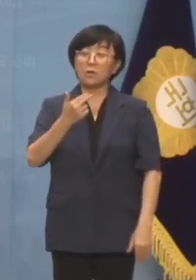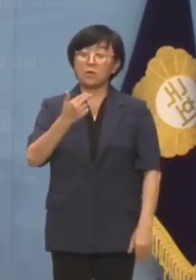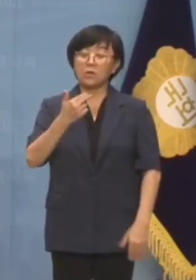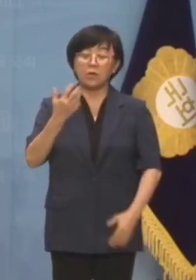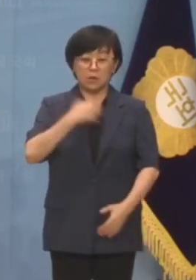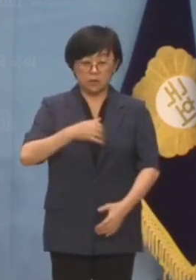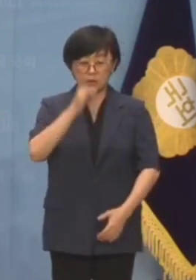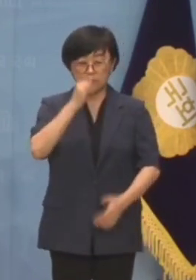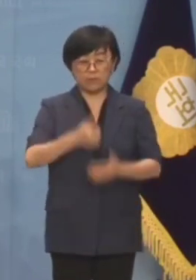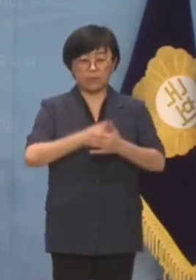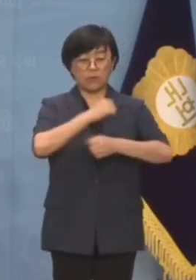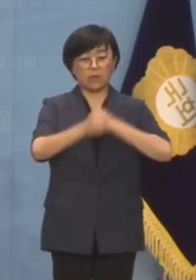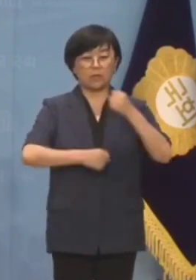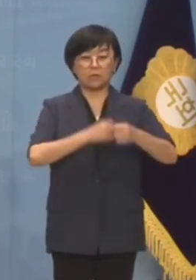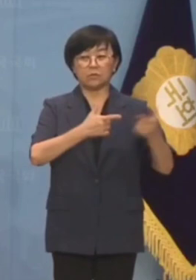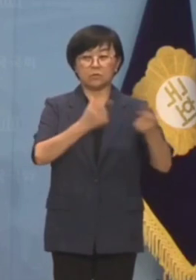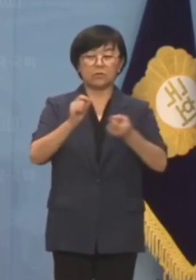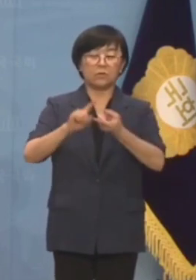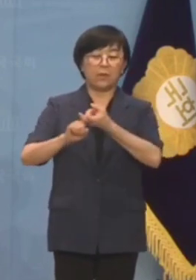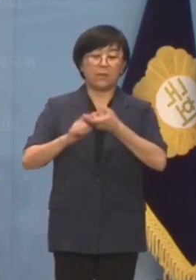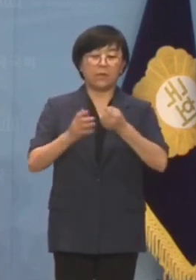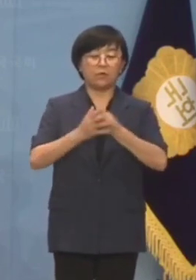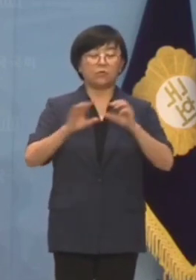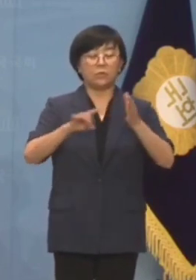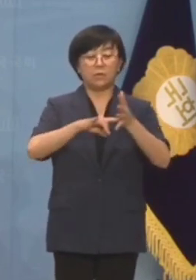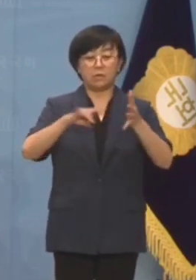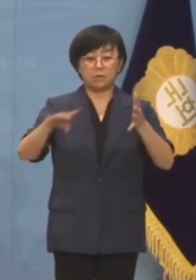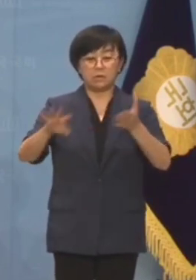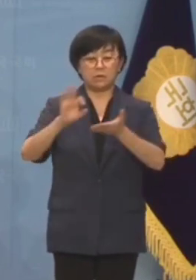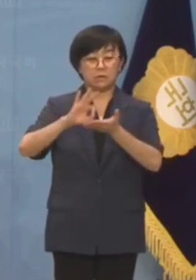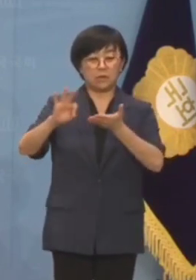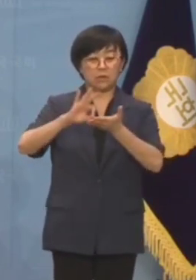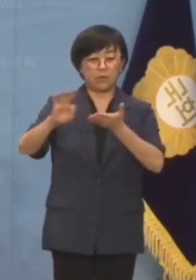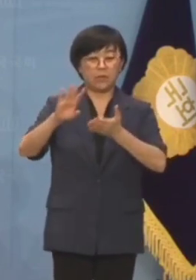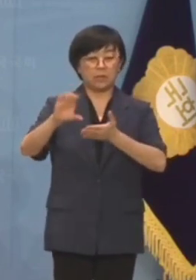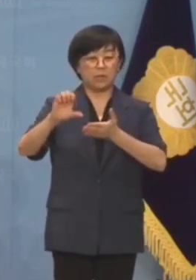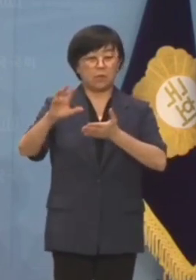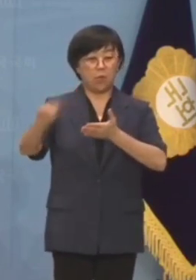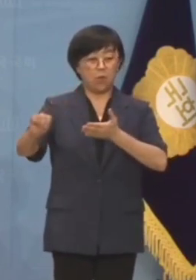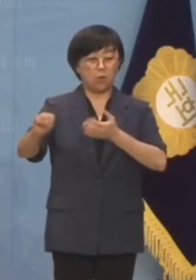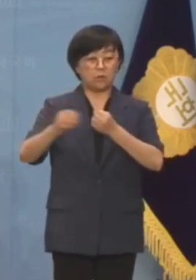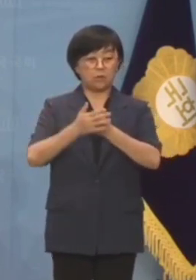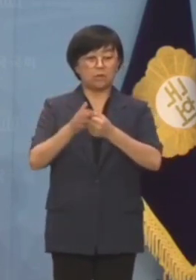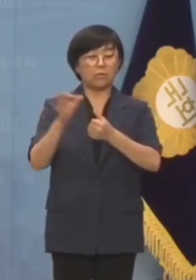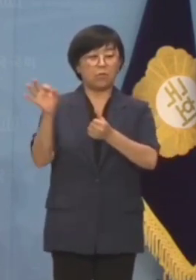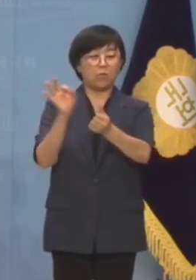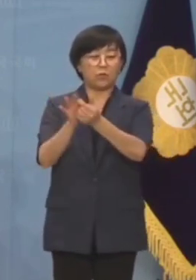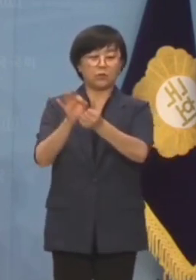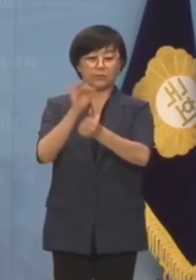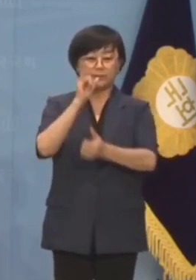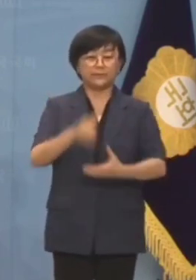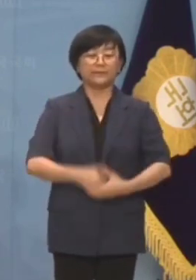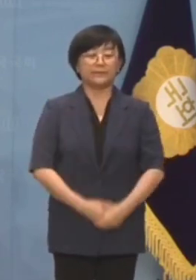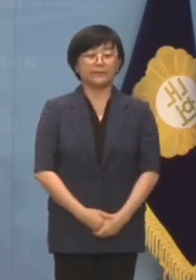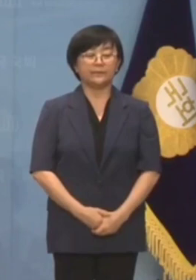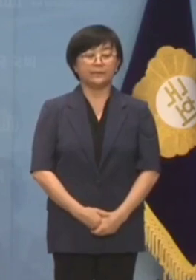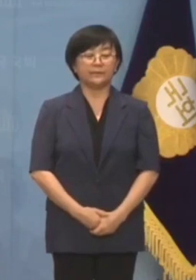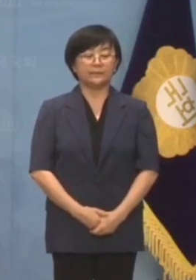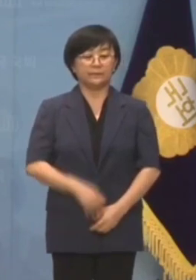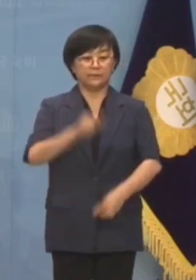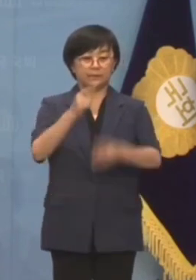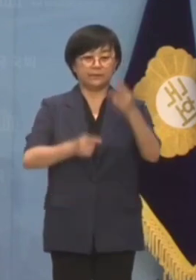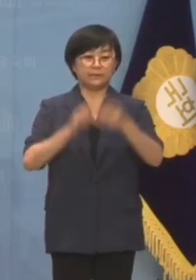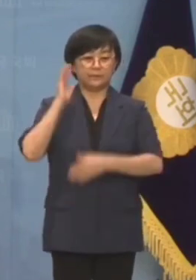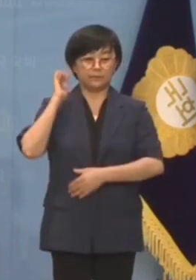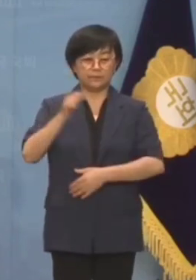자유총연맹은 국민 혈세로 45억씩 보조금을 받고 있습니다. 윤